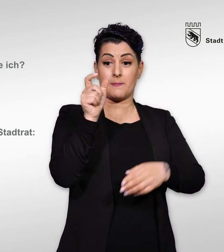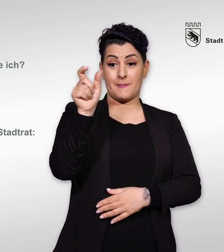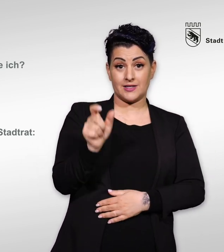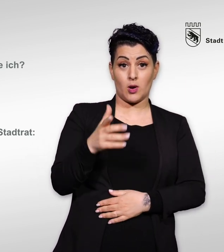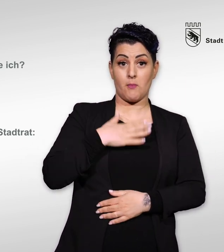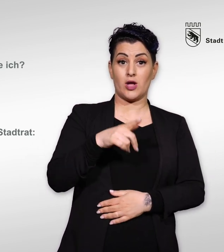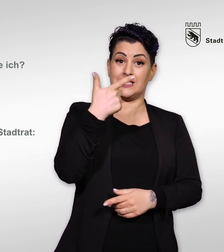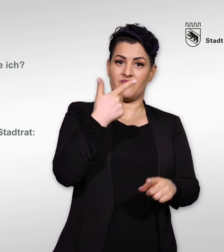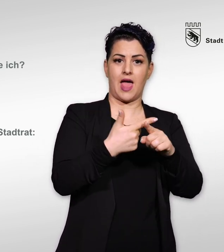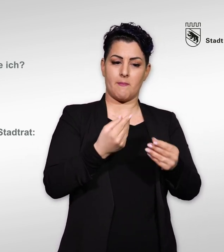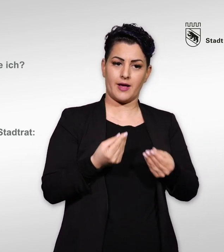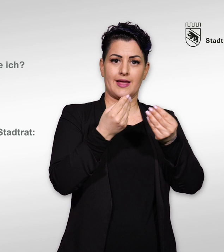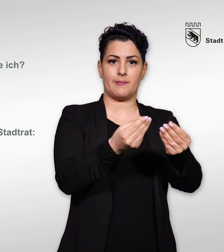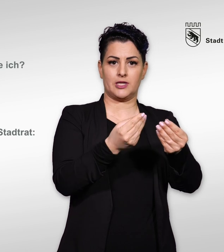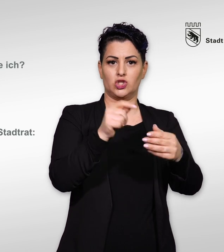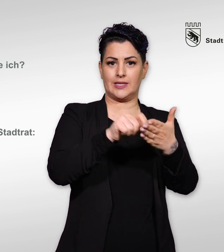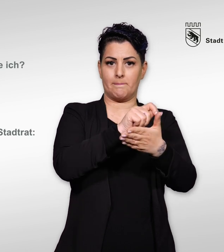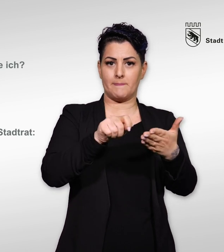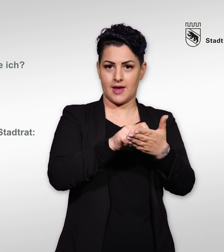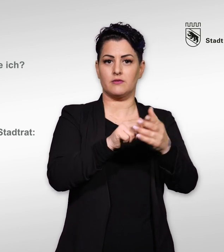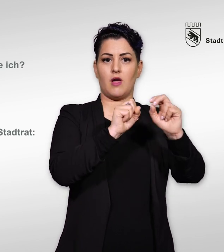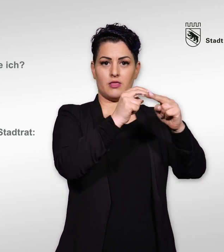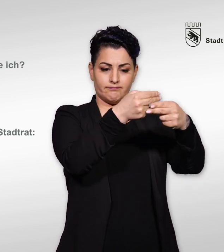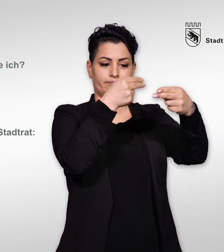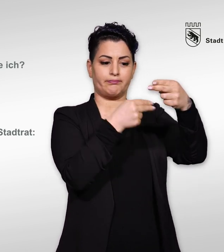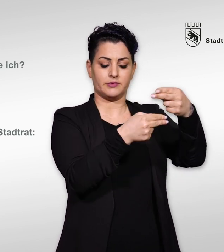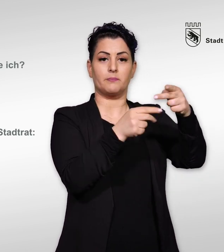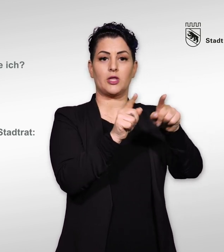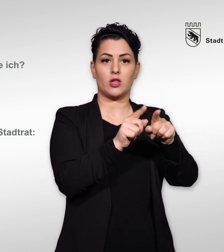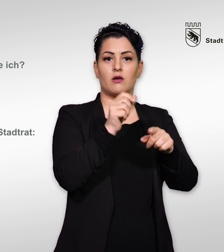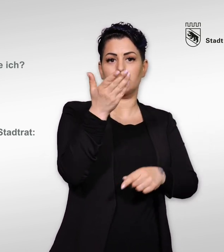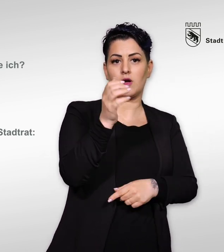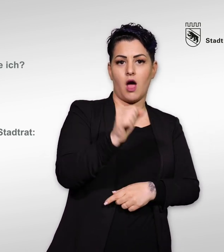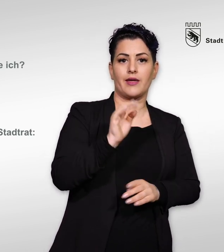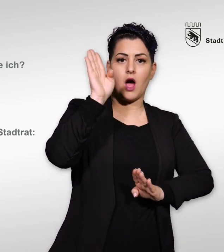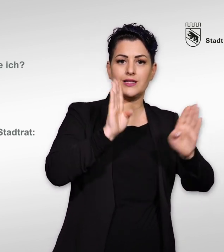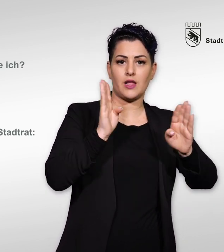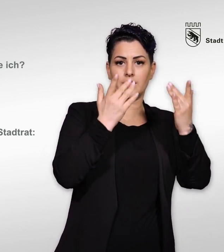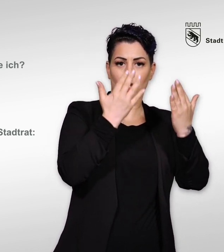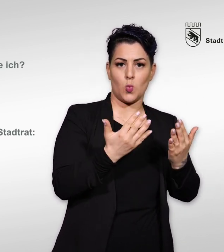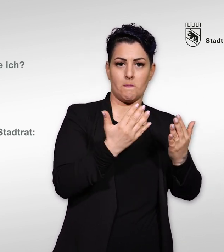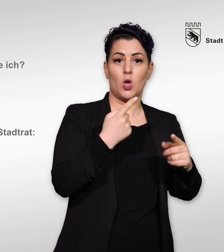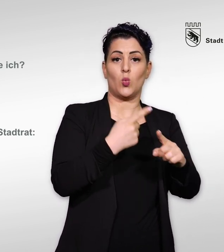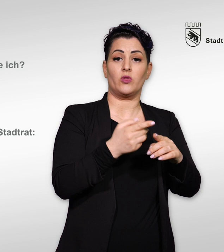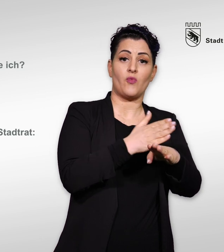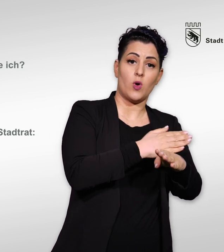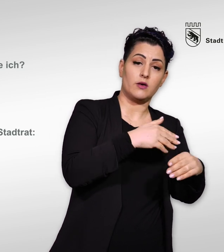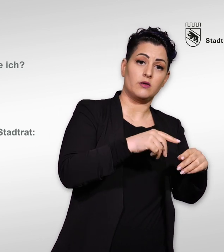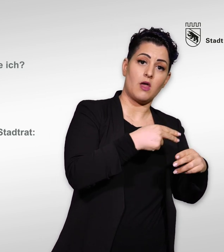Wenn Sie einer Person zwei Stimmen geben möchten, schreiben Sie die kandidierende Nummer sowie den Vor und Nachnamen ein